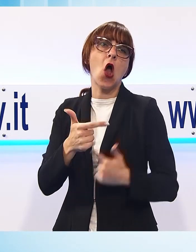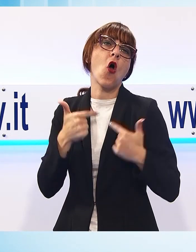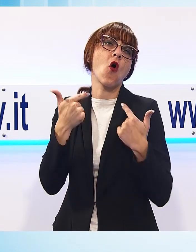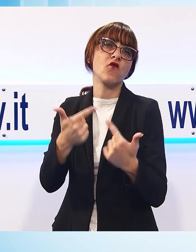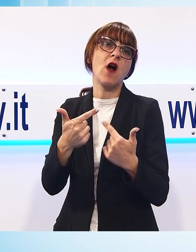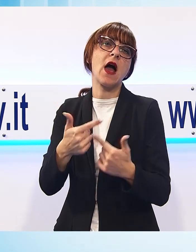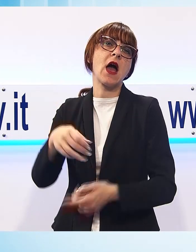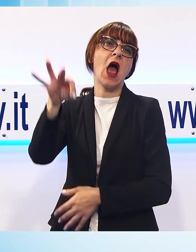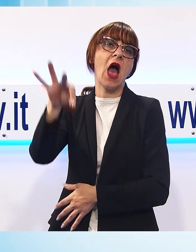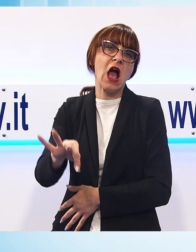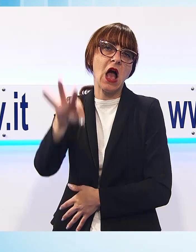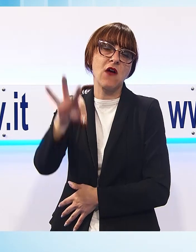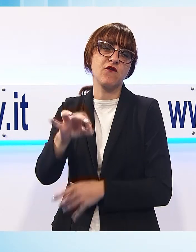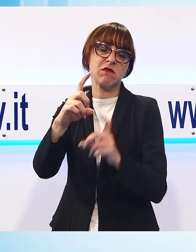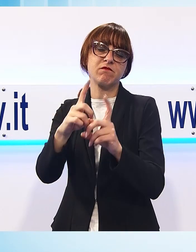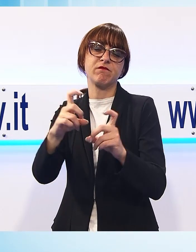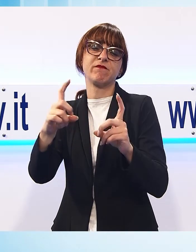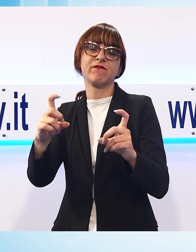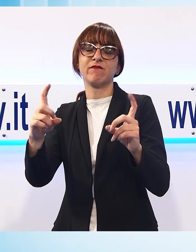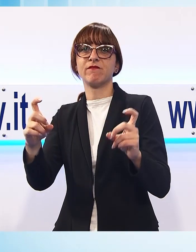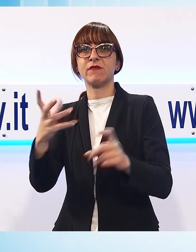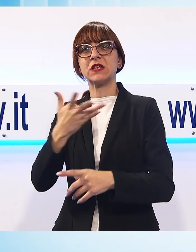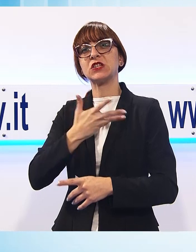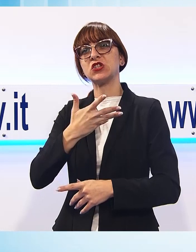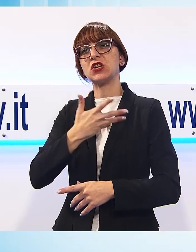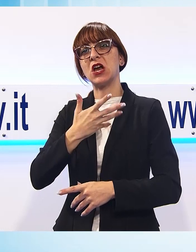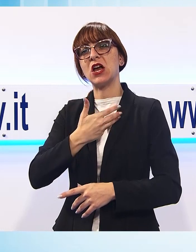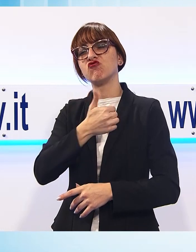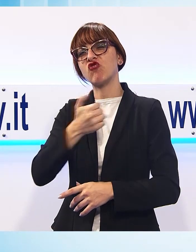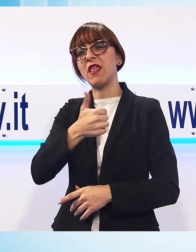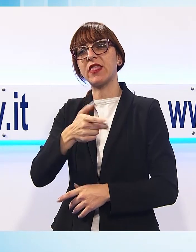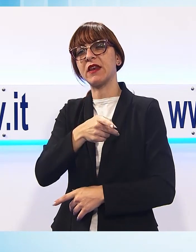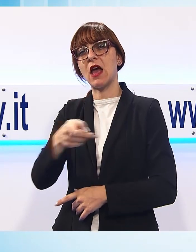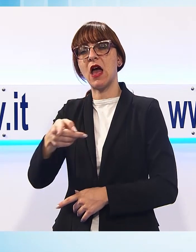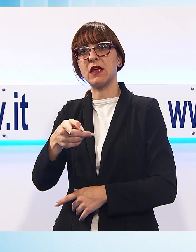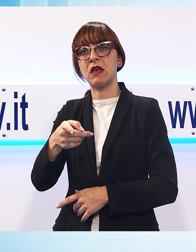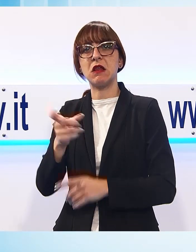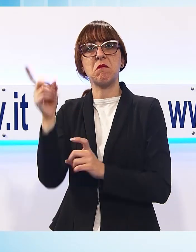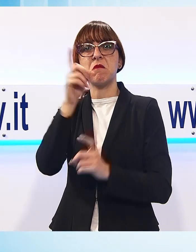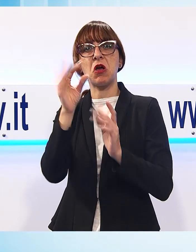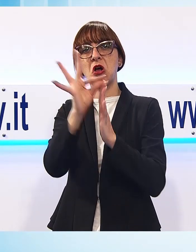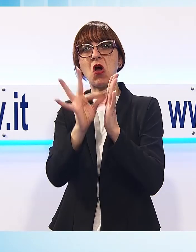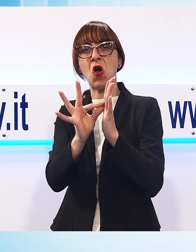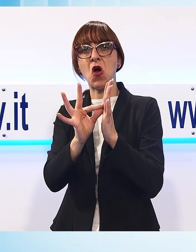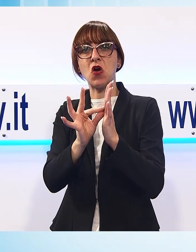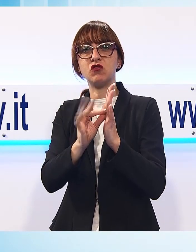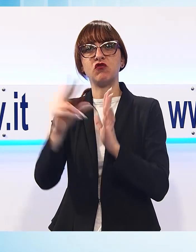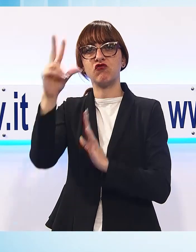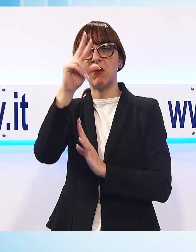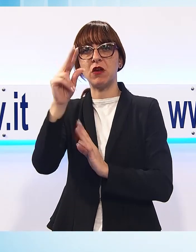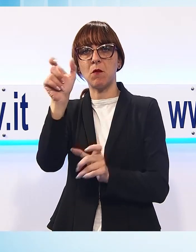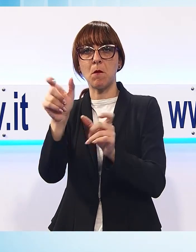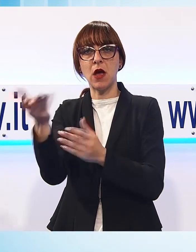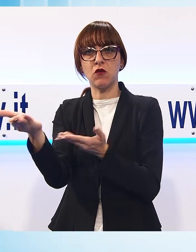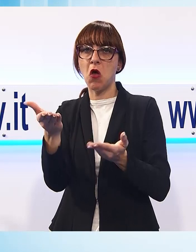recittive che addirittura neppure si preoccupano del codice identificativo che la regione toscana ha